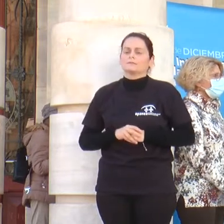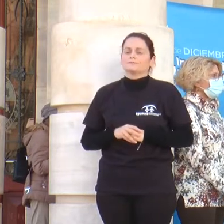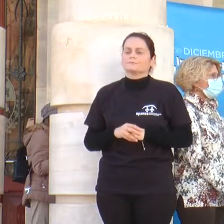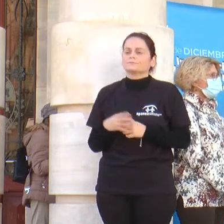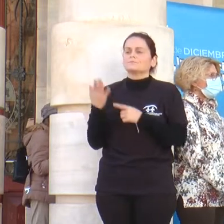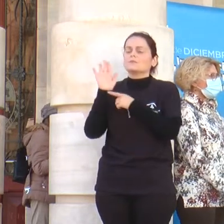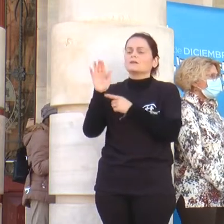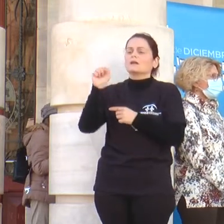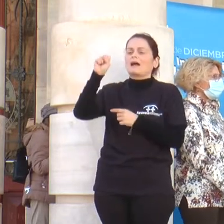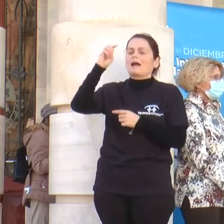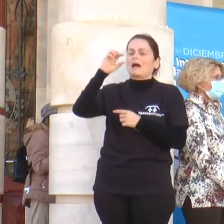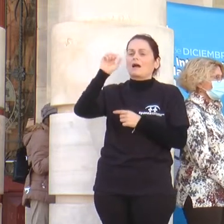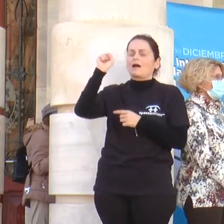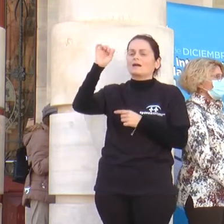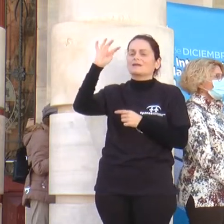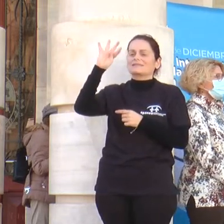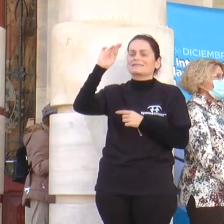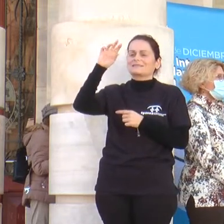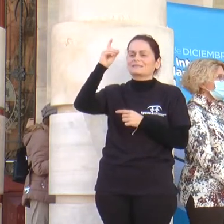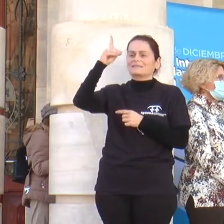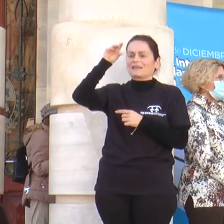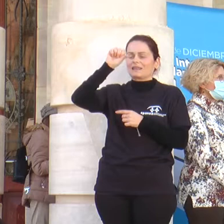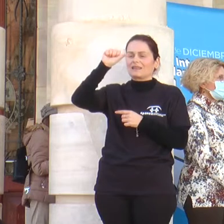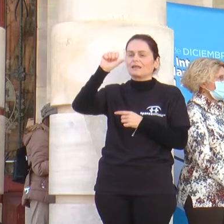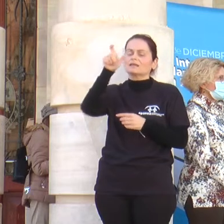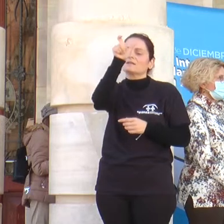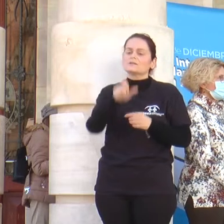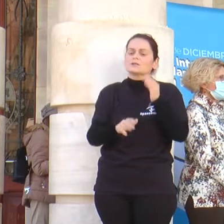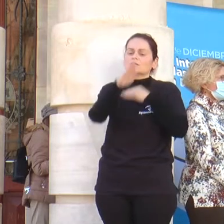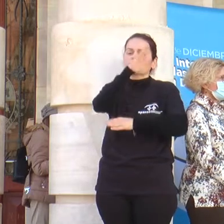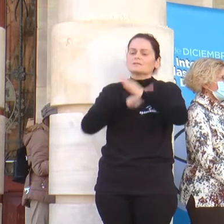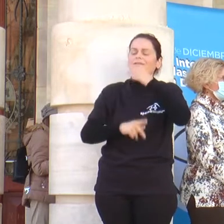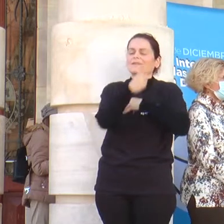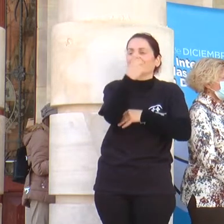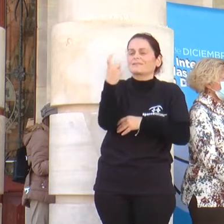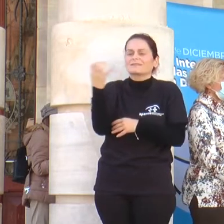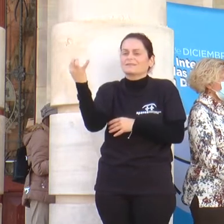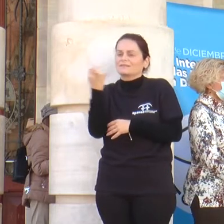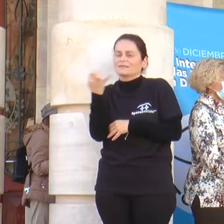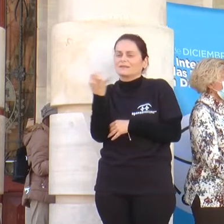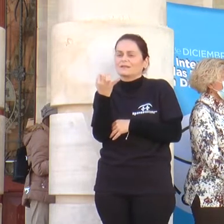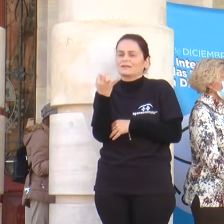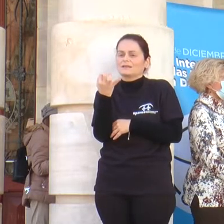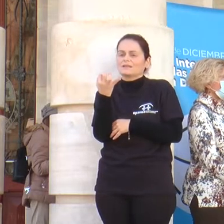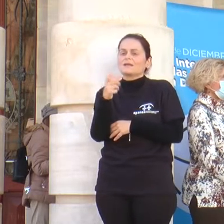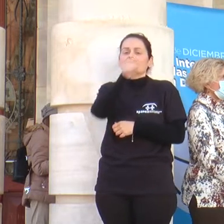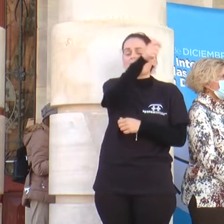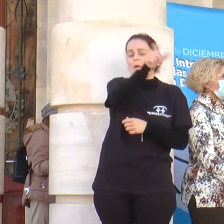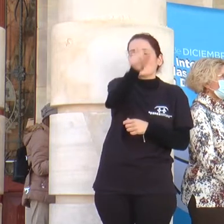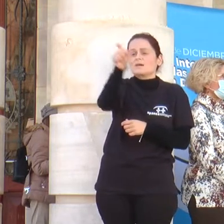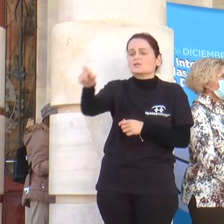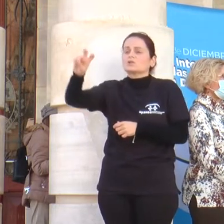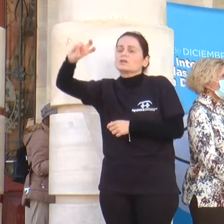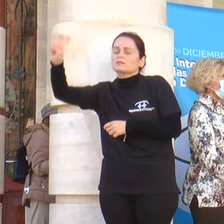Aportación de Astrade. Las personas con discapacidad tenemos la necesidad de que el resto de los ciudadanos